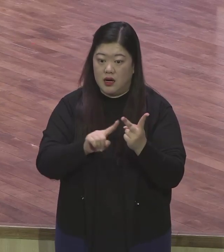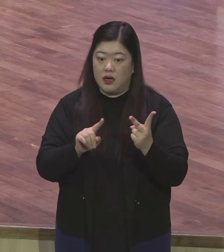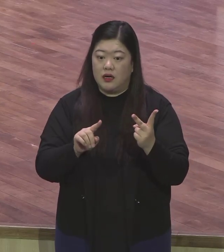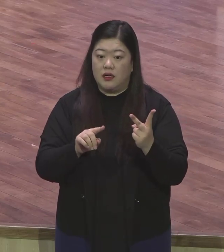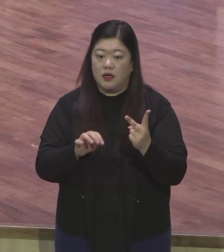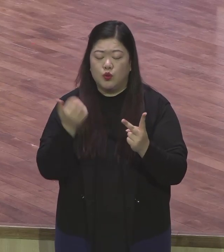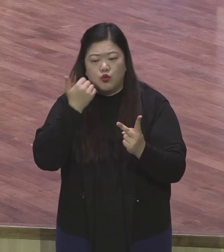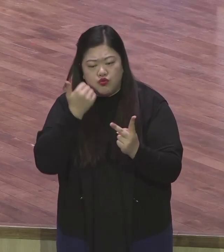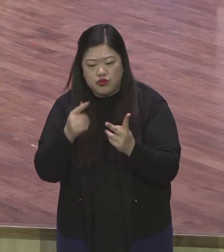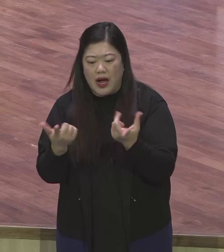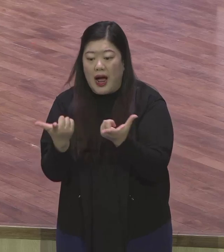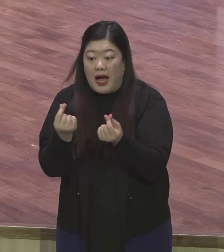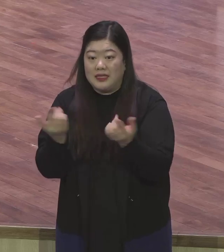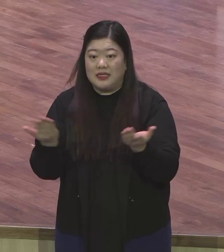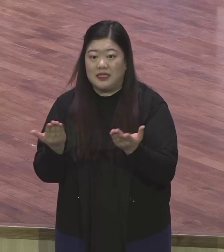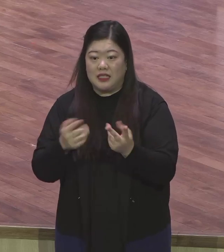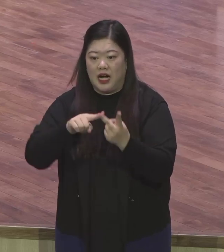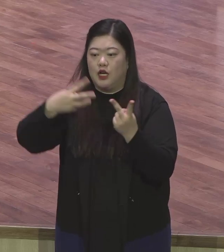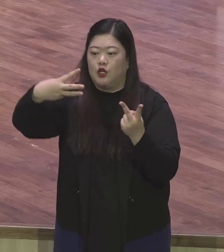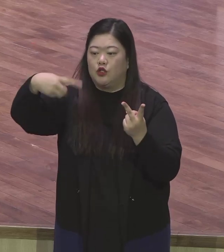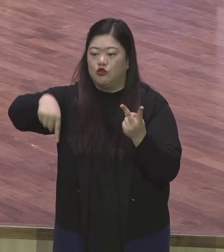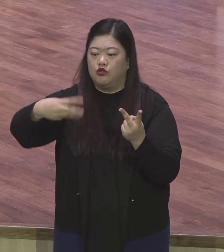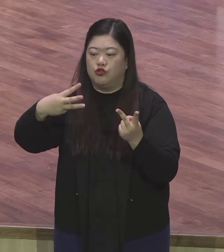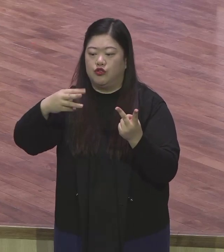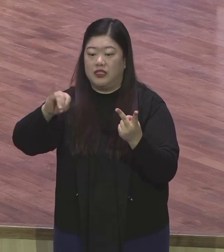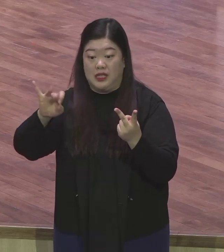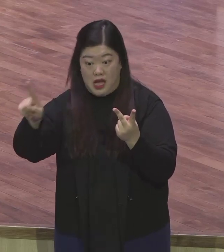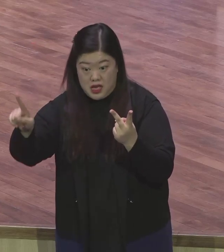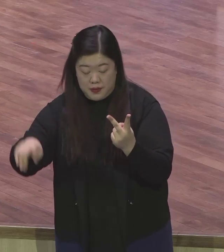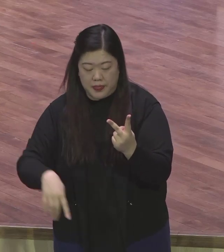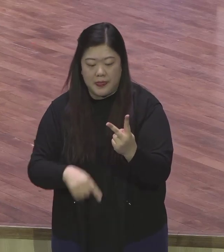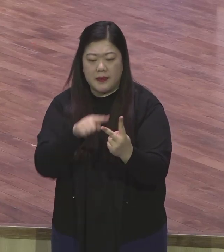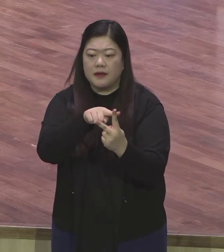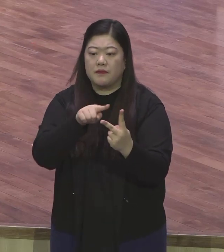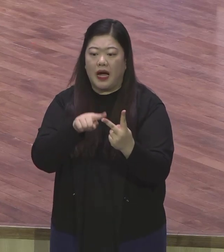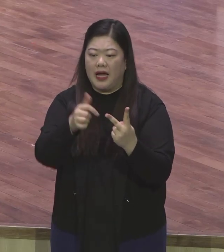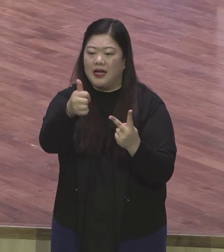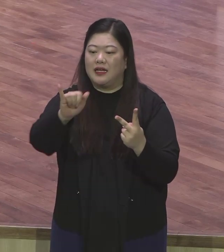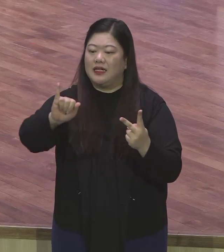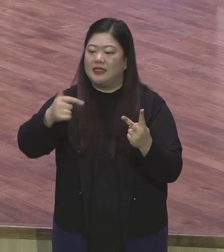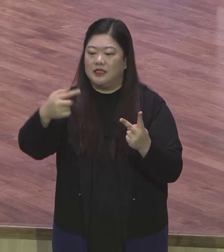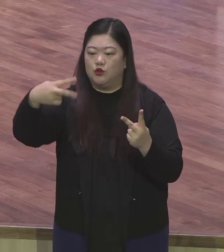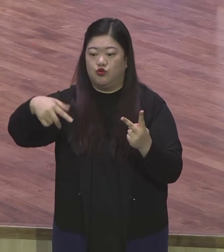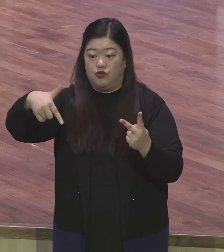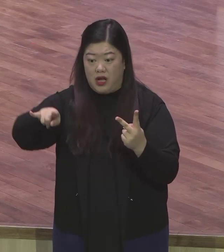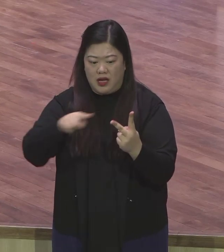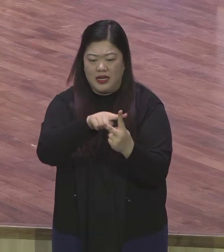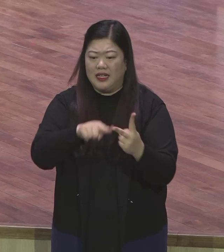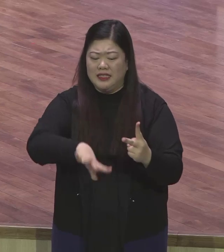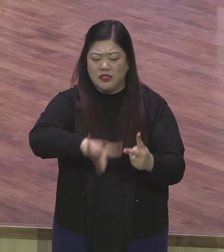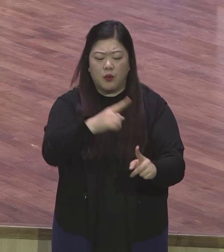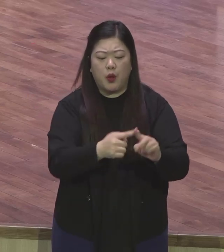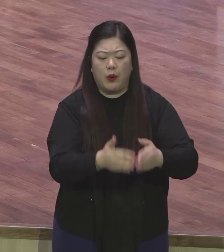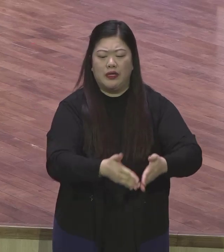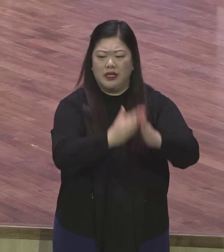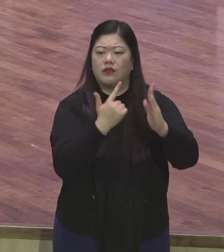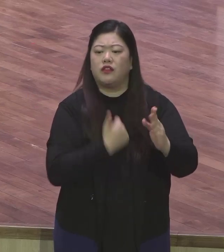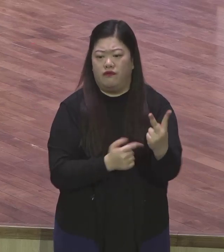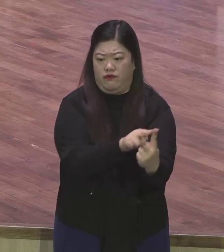유리아를 말합니다 요디아와 순두계 계측 멤버예요 계측 멤버 그러니까 계측 멤버